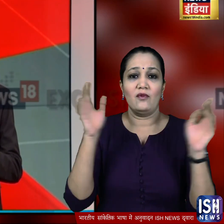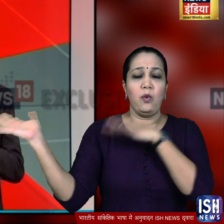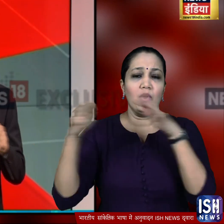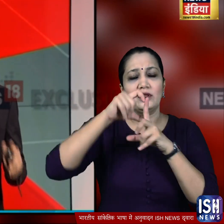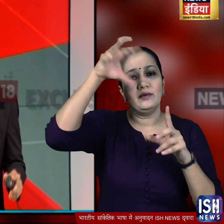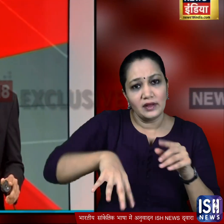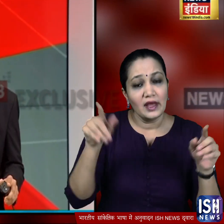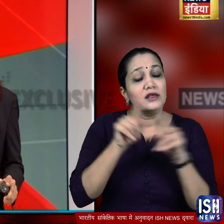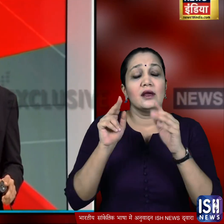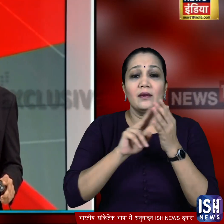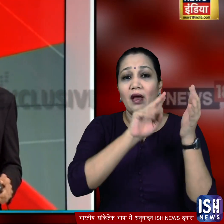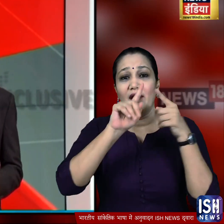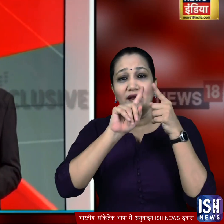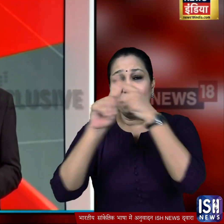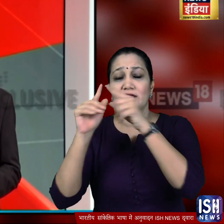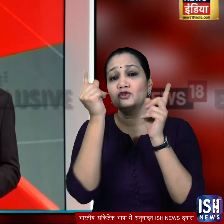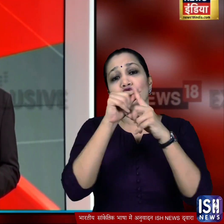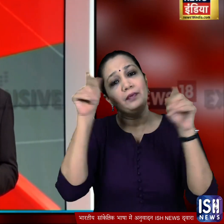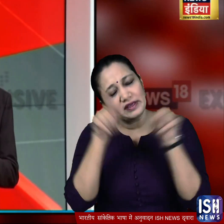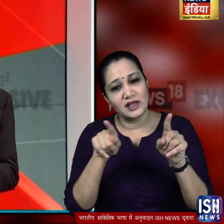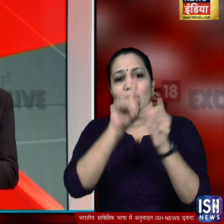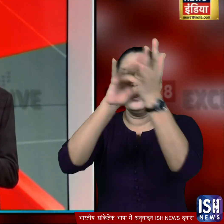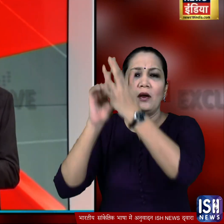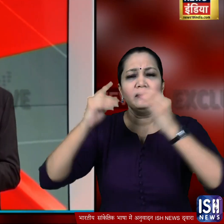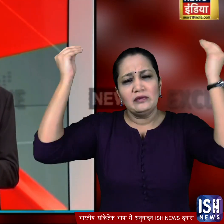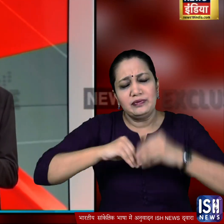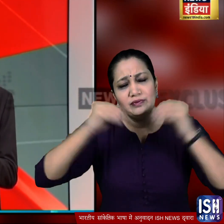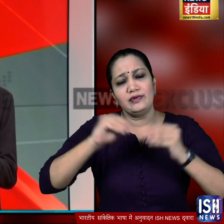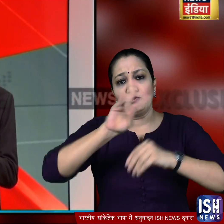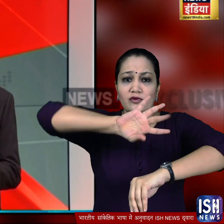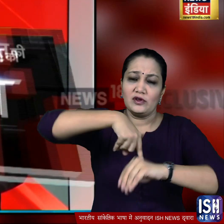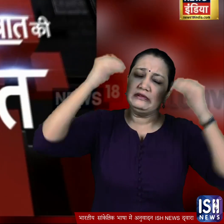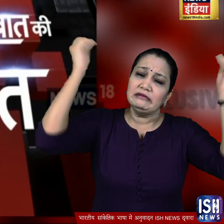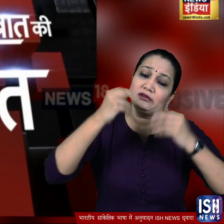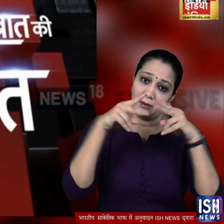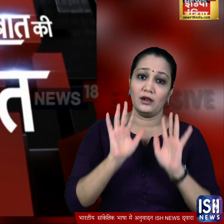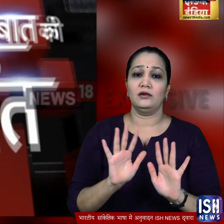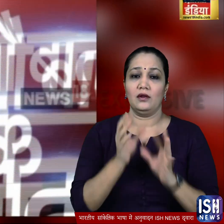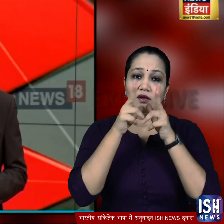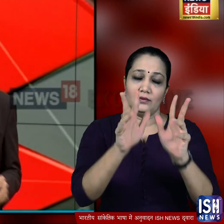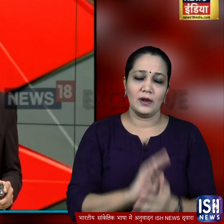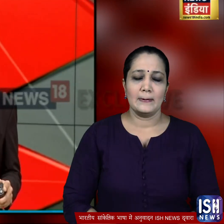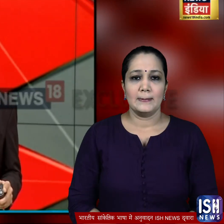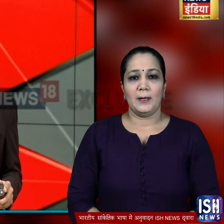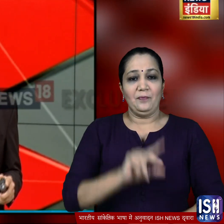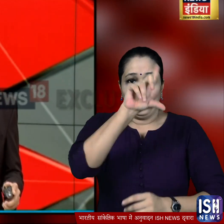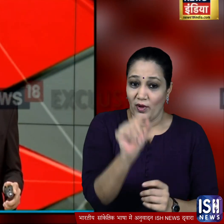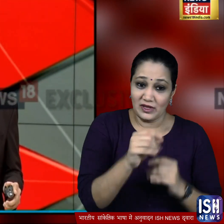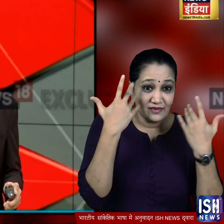पूरवी उत्तर प्रदेश के लोगों के लिए भी जारिक किया है जहां कुछ जगों पर भारी बारिश अगले 24 घंटे में हो सकती वाट्साब के बाद ट्विटर ने भी